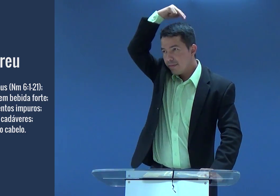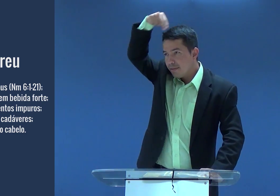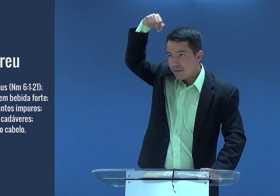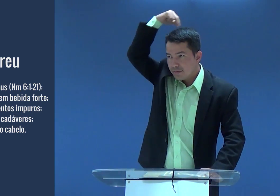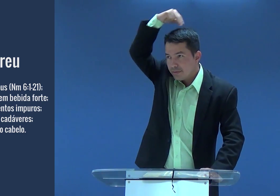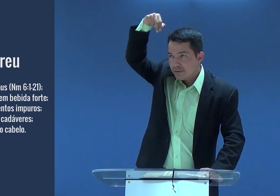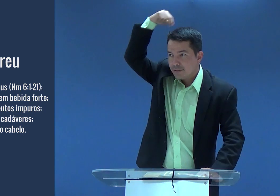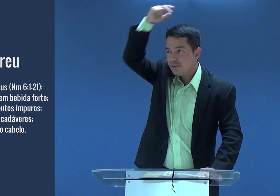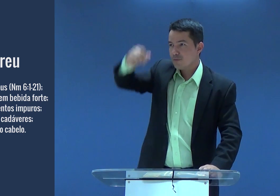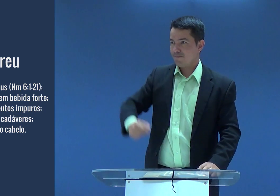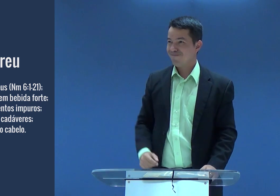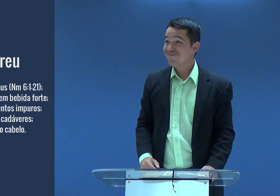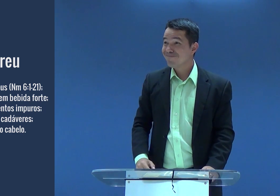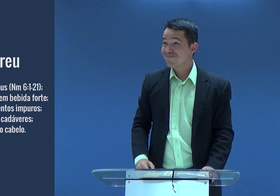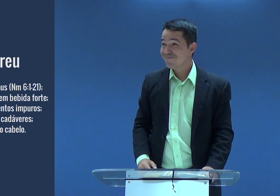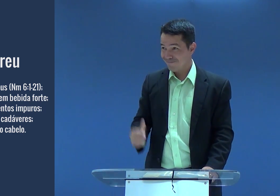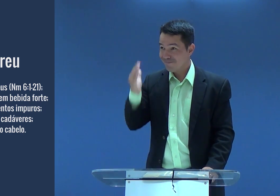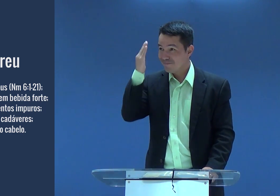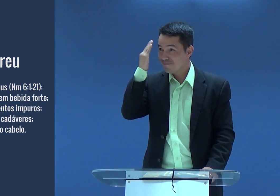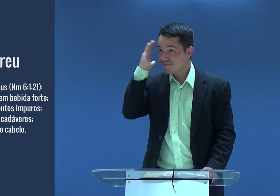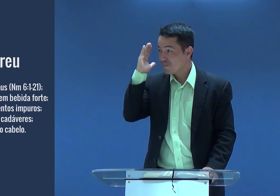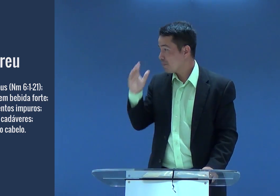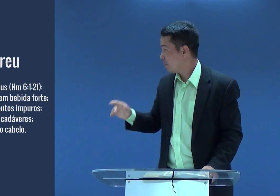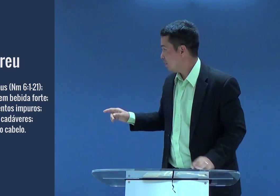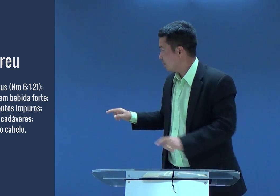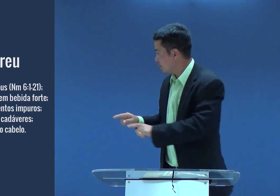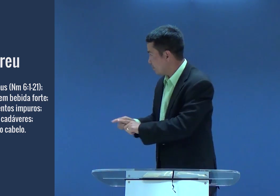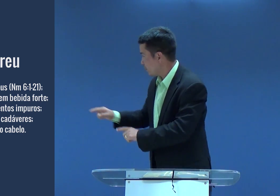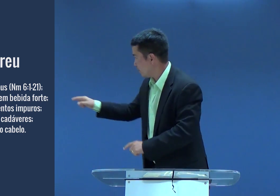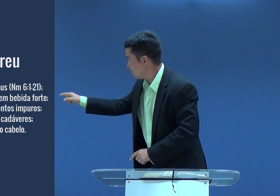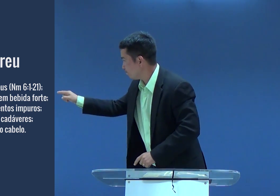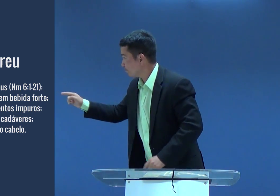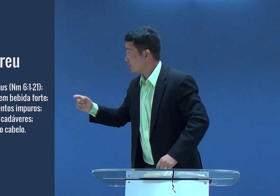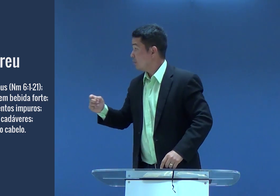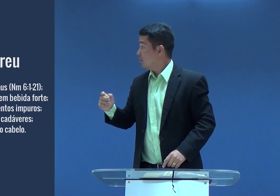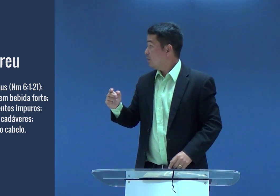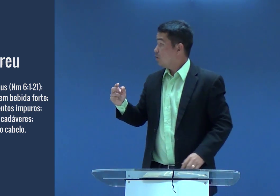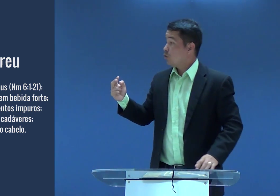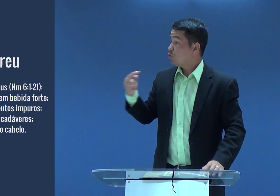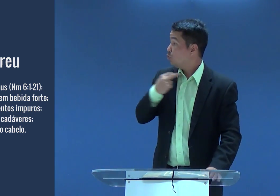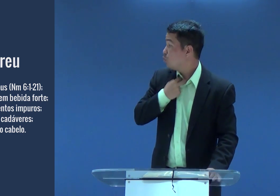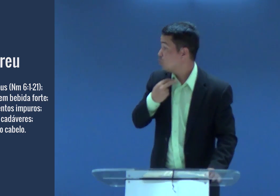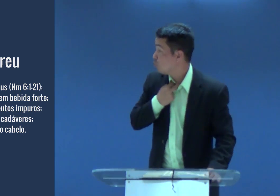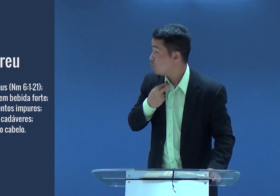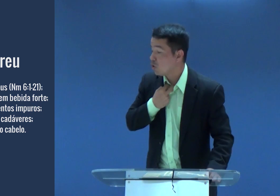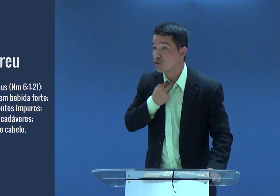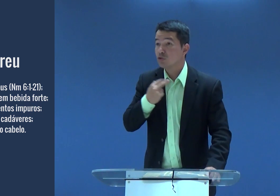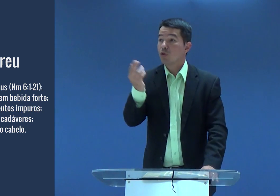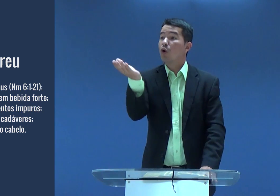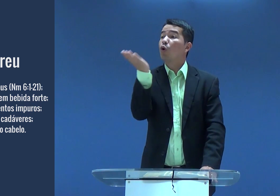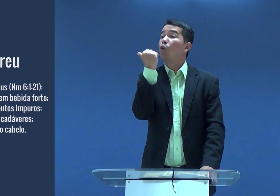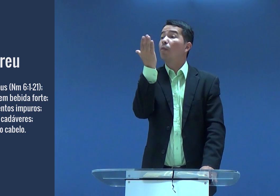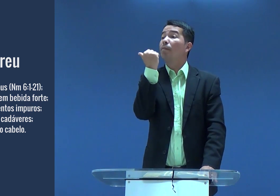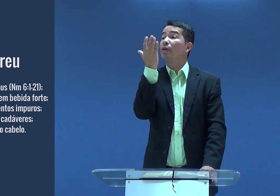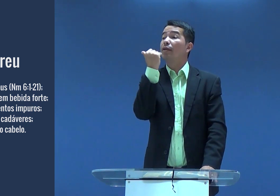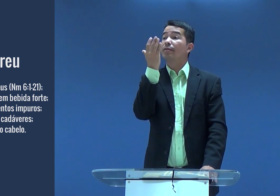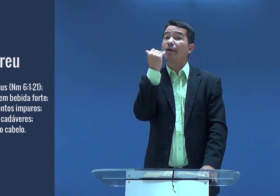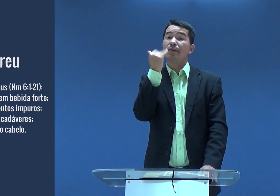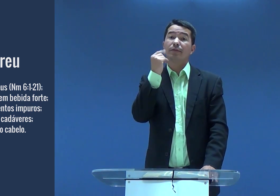seria consagrada como Nazireu. Entende isso? E o texto continua dizendo que